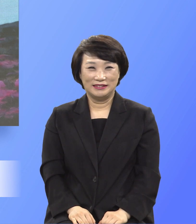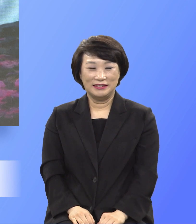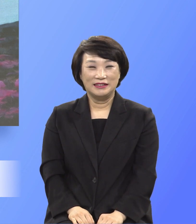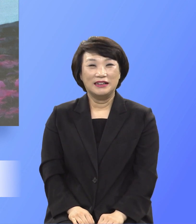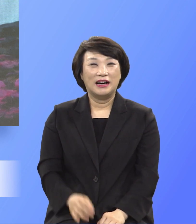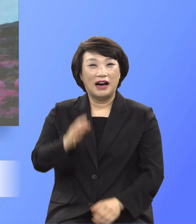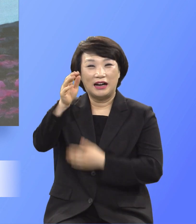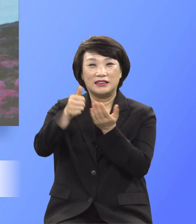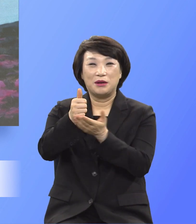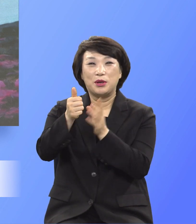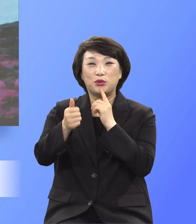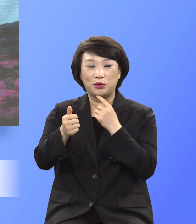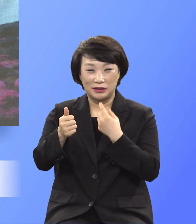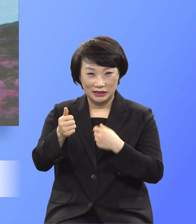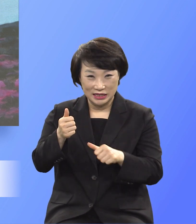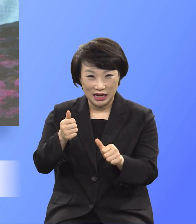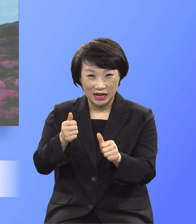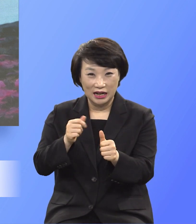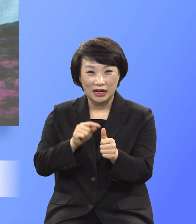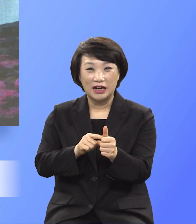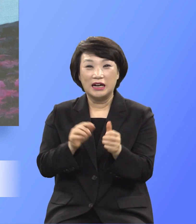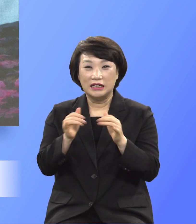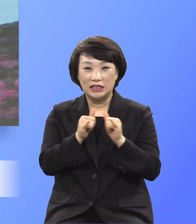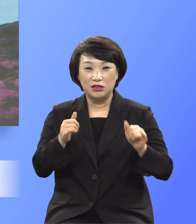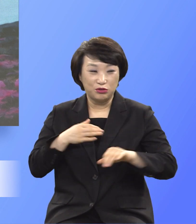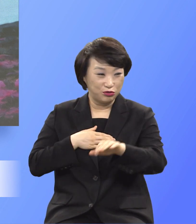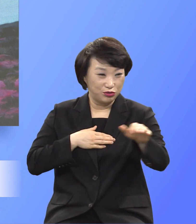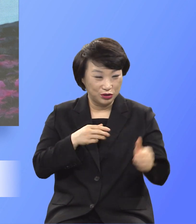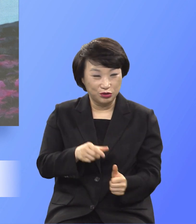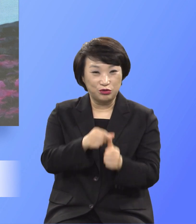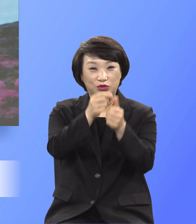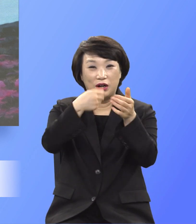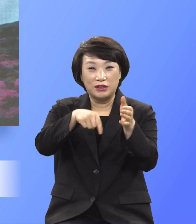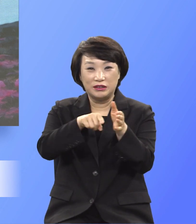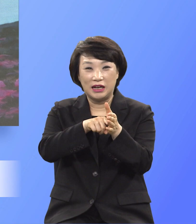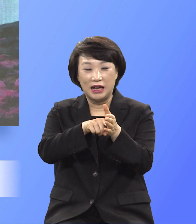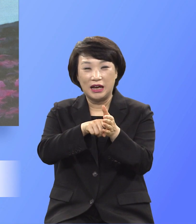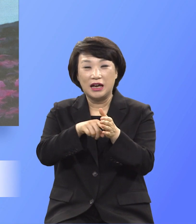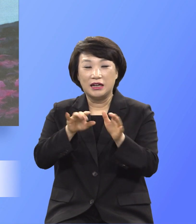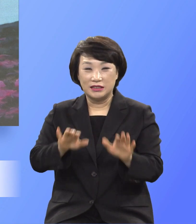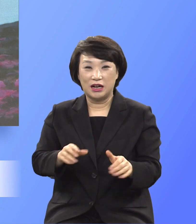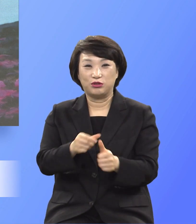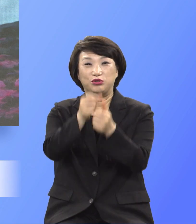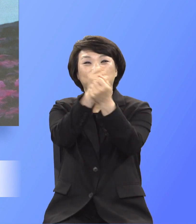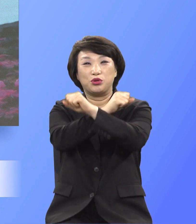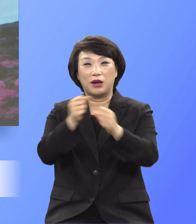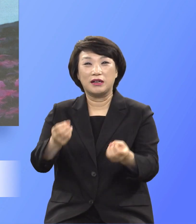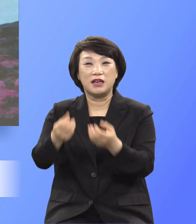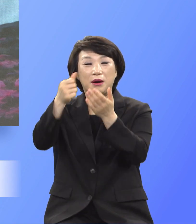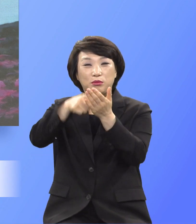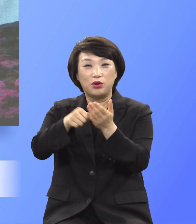독생자를 인류에 의한 그 구속의 제물로 사용하셨을 때